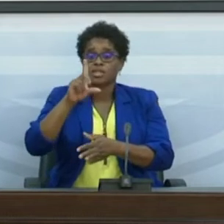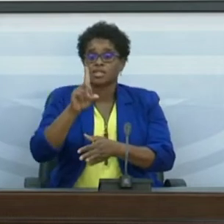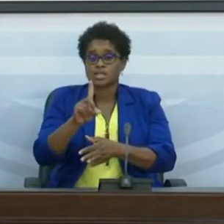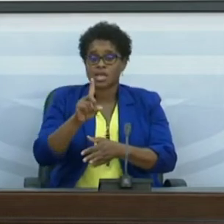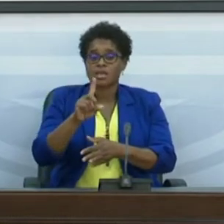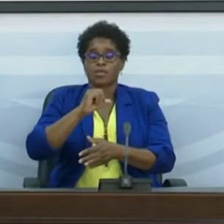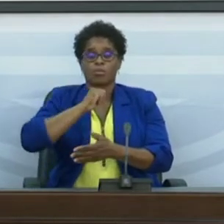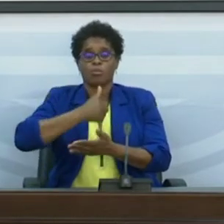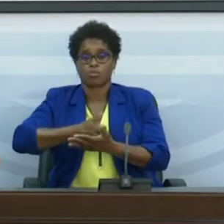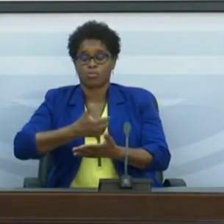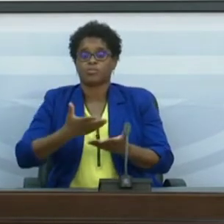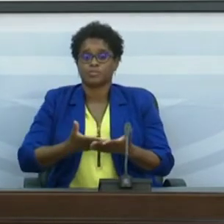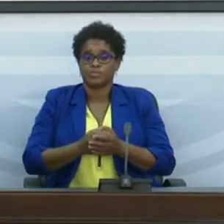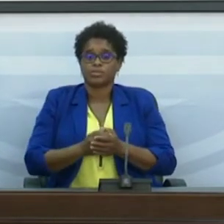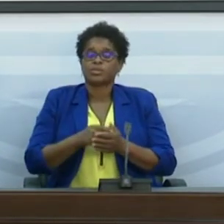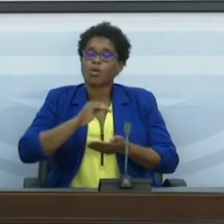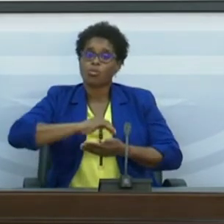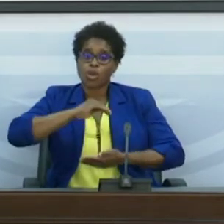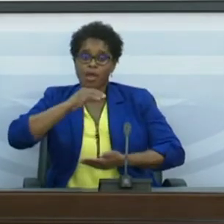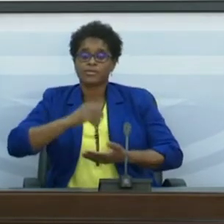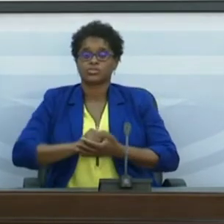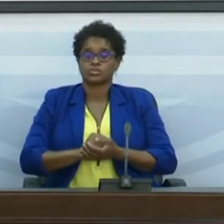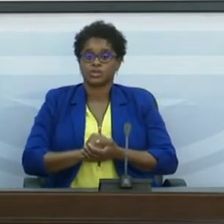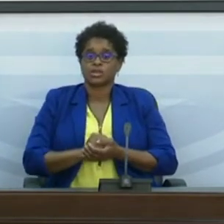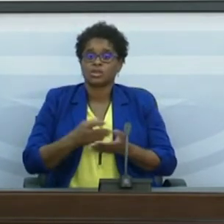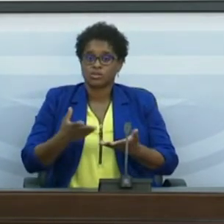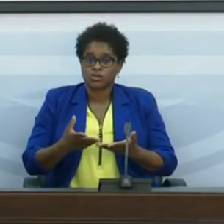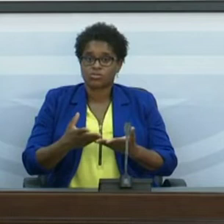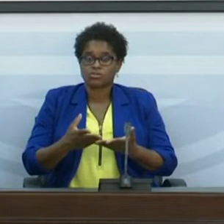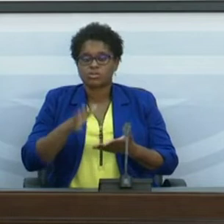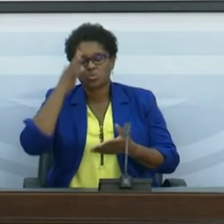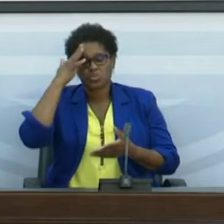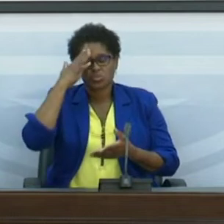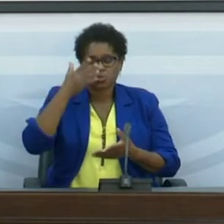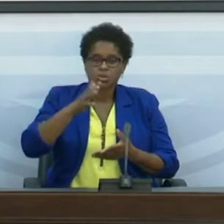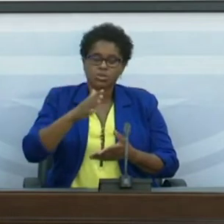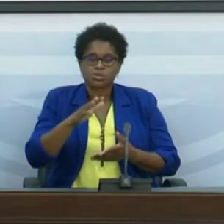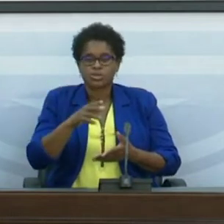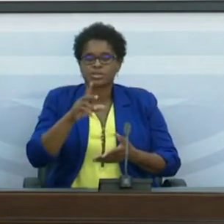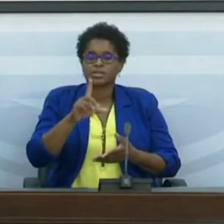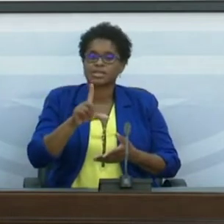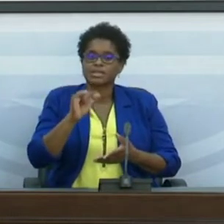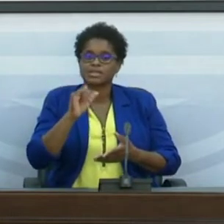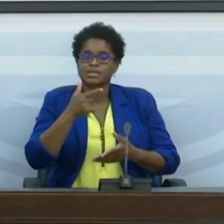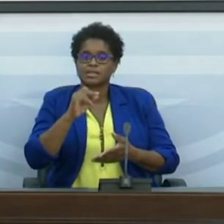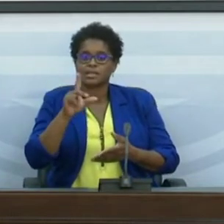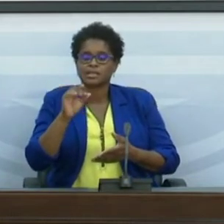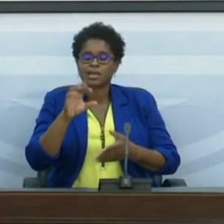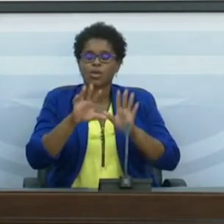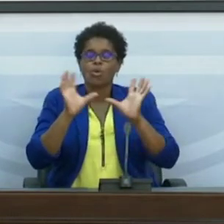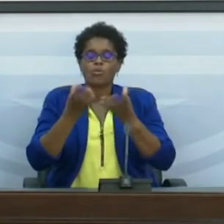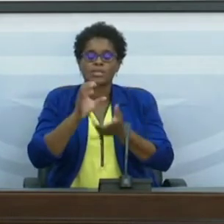óbitos acumulados, que nos dá uma taxa de letalidade global de 0